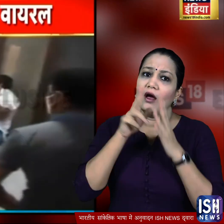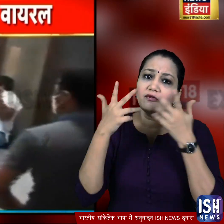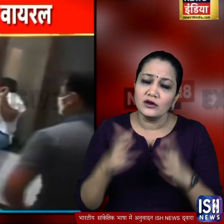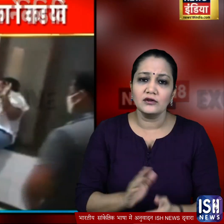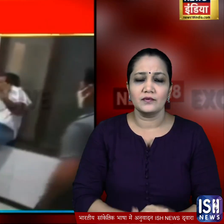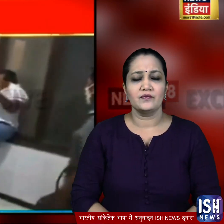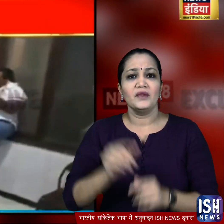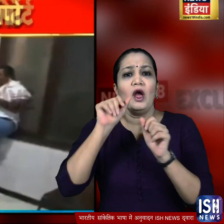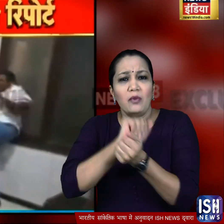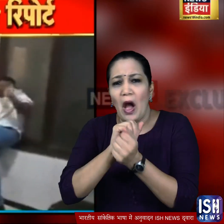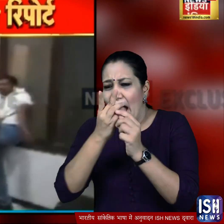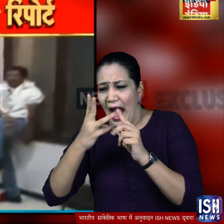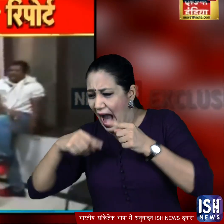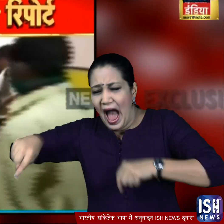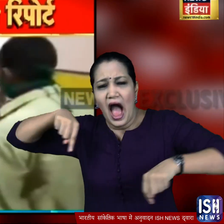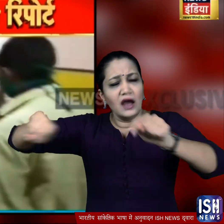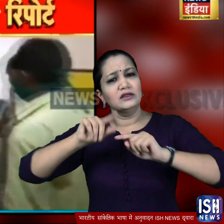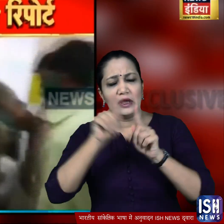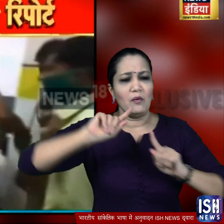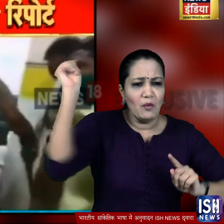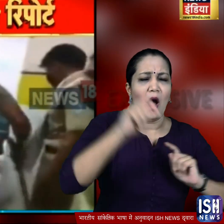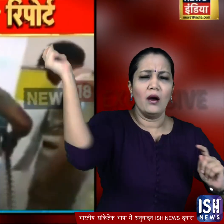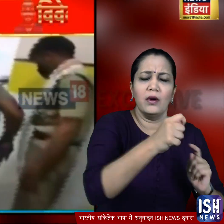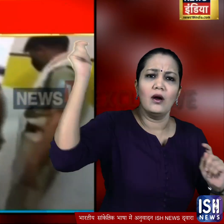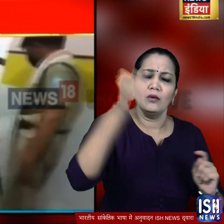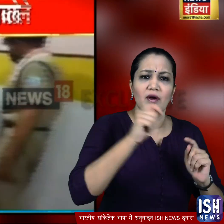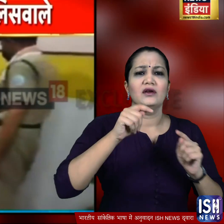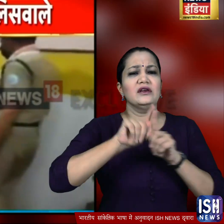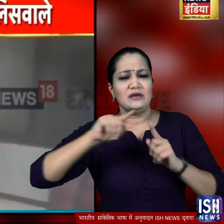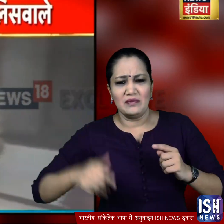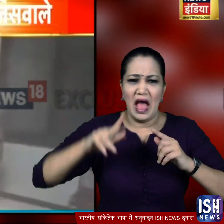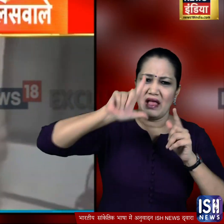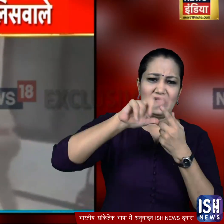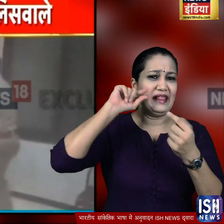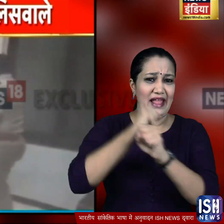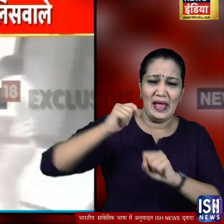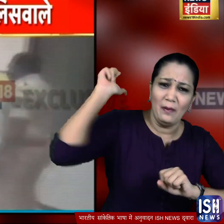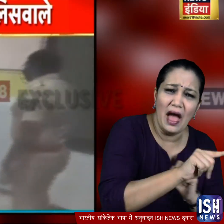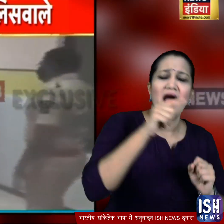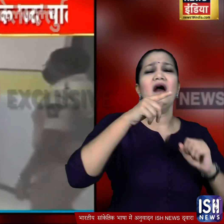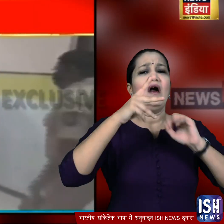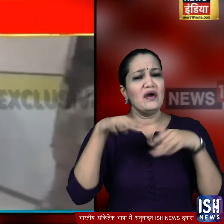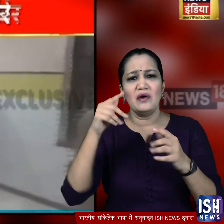आसपास जितने भी पुलिस वाले मौजूद थे वो सब एकेकर इस आदमी पर कभी लाद कभी थपड तो कभी डंडे बरसाते रहे